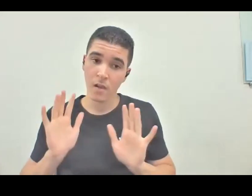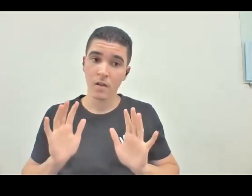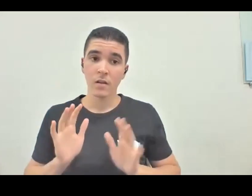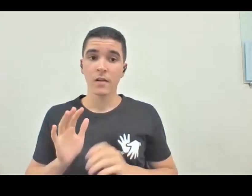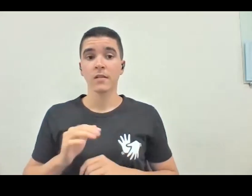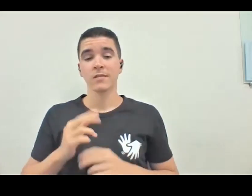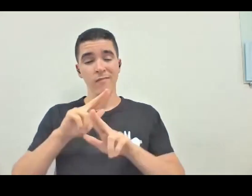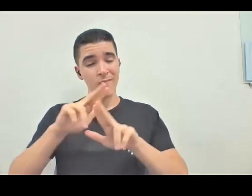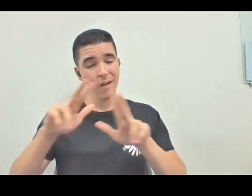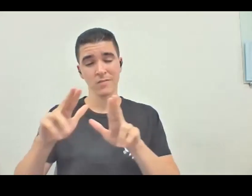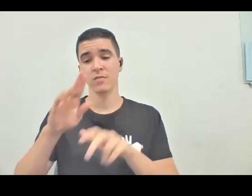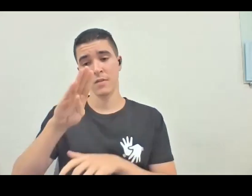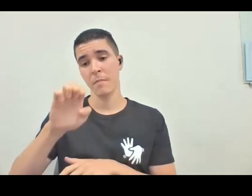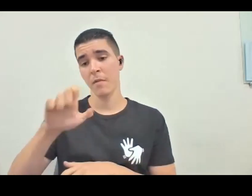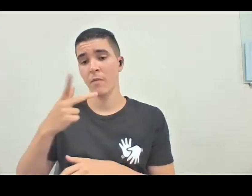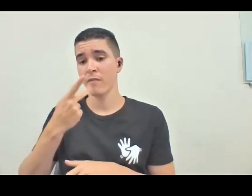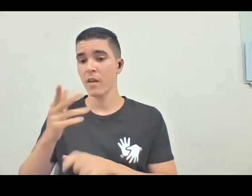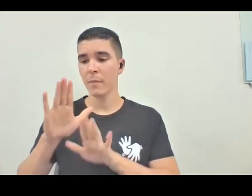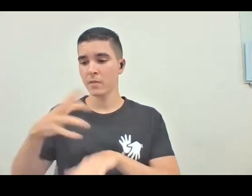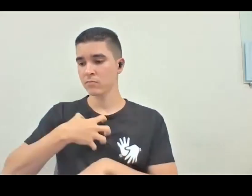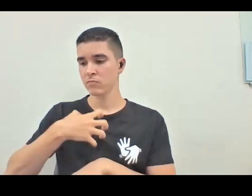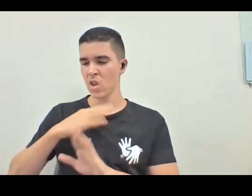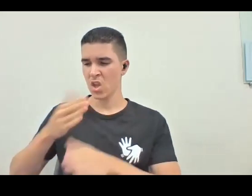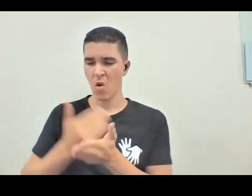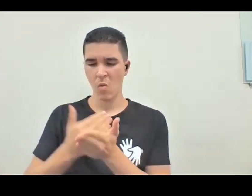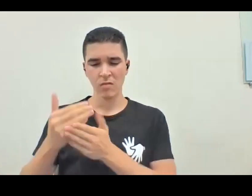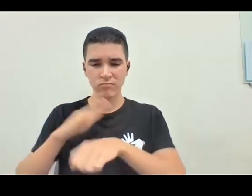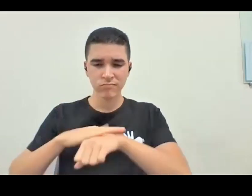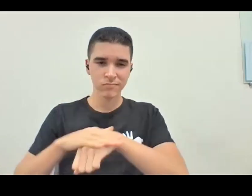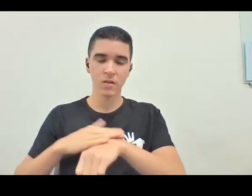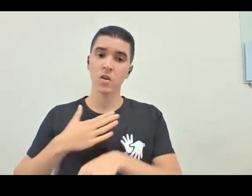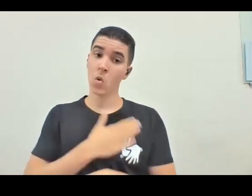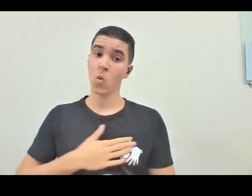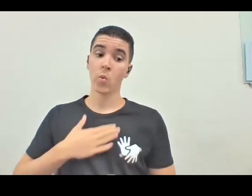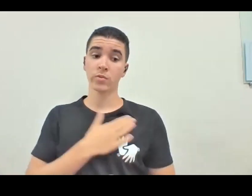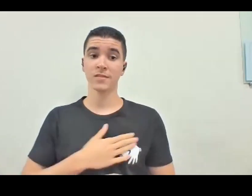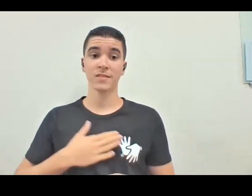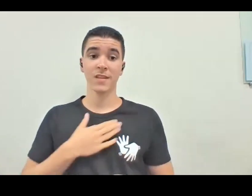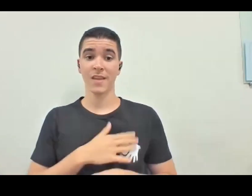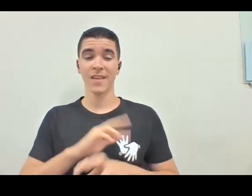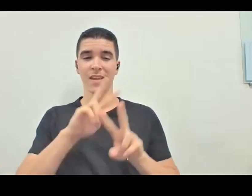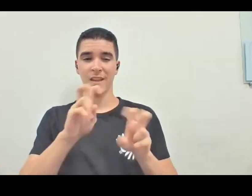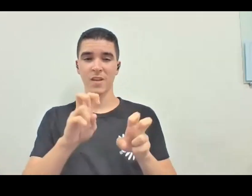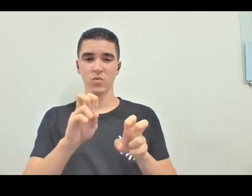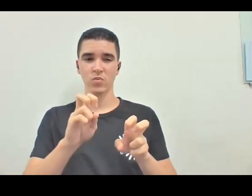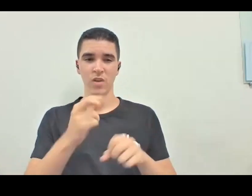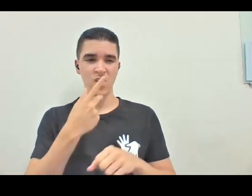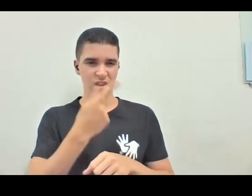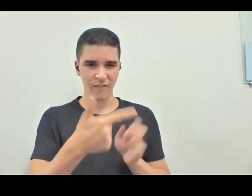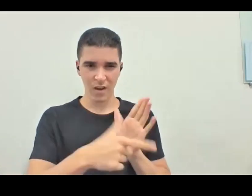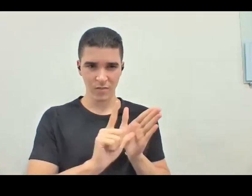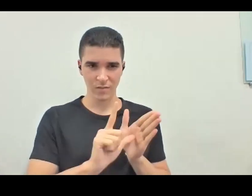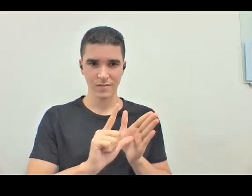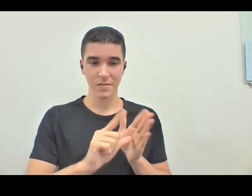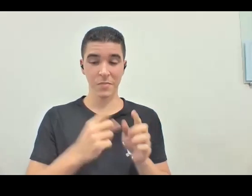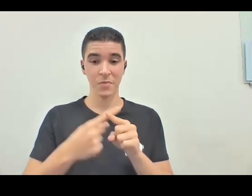sinto que a gente já tava começando a conversar e eu gostei muito onde a gente parou, porque é o que a gente tá pensando, responde o nome da mesa, é